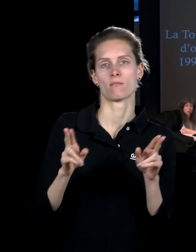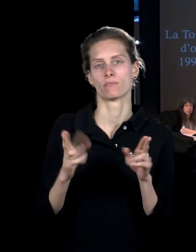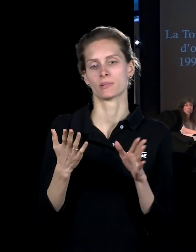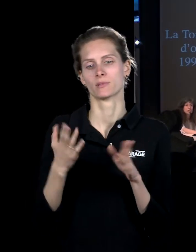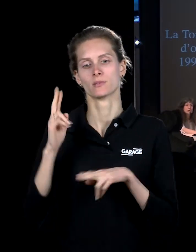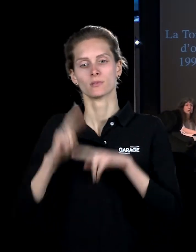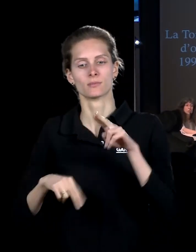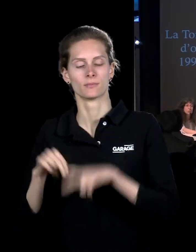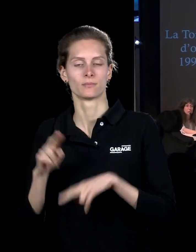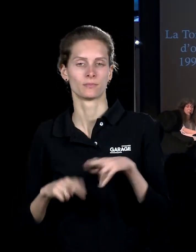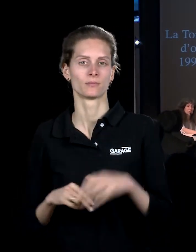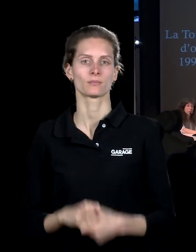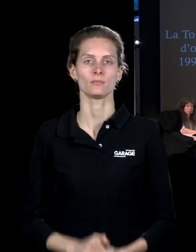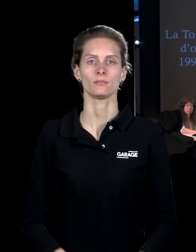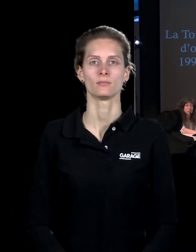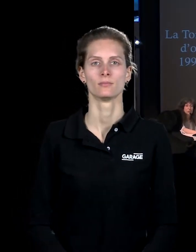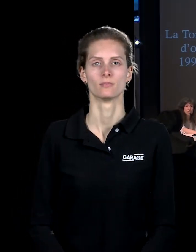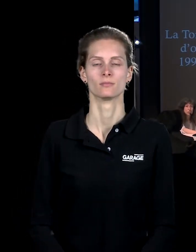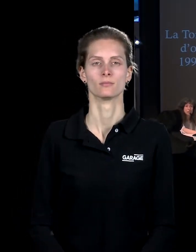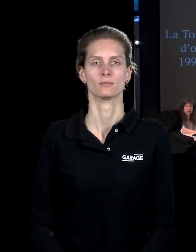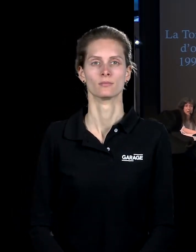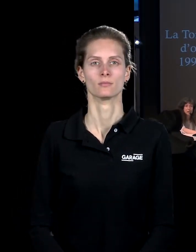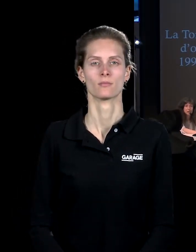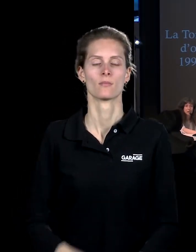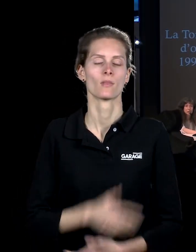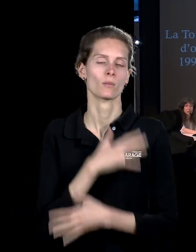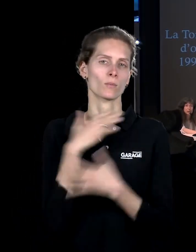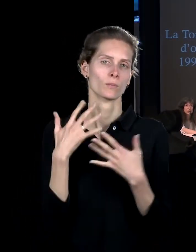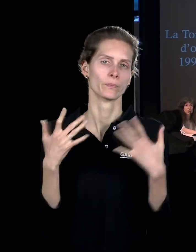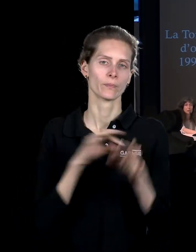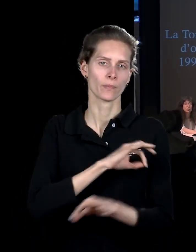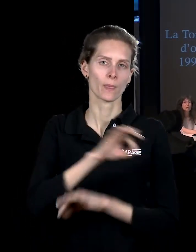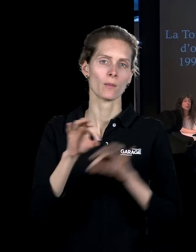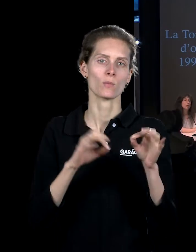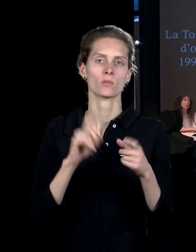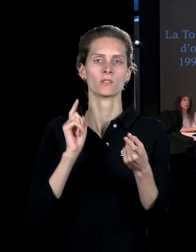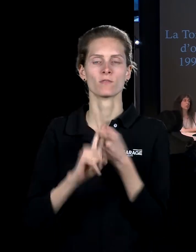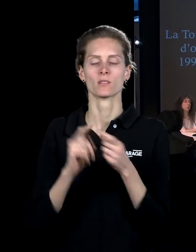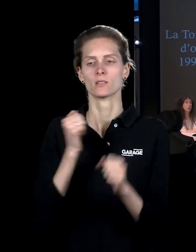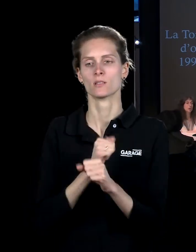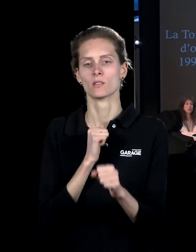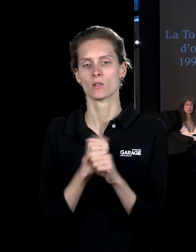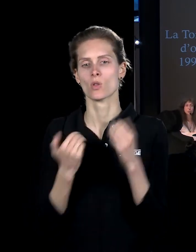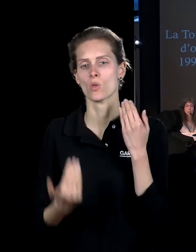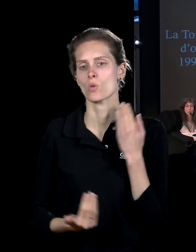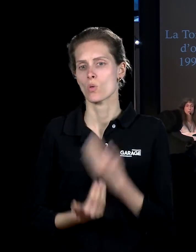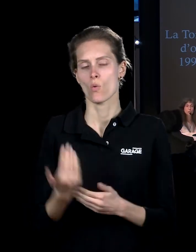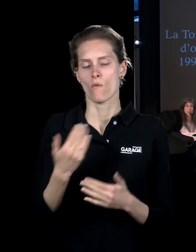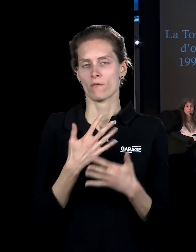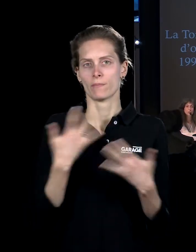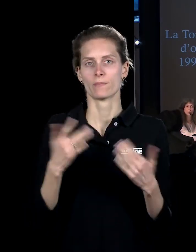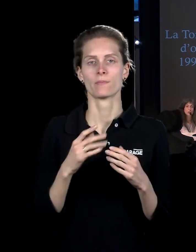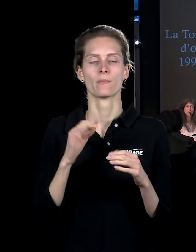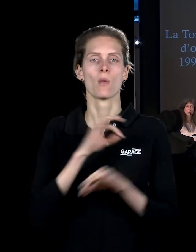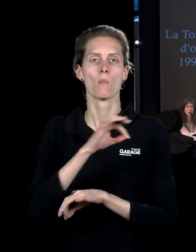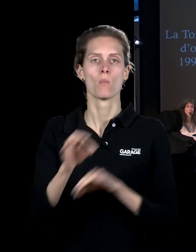Очень много проектов, связанных с созданием новых ритуалов. Вот такой вот проект «Золотое руно»,